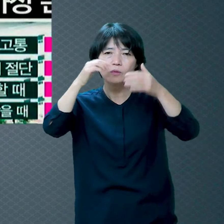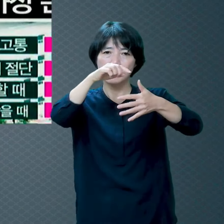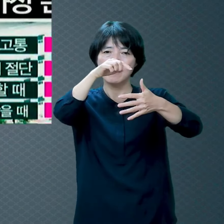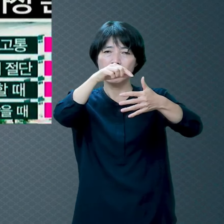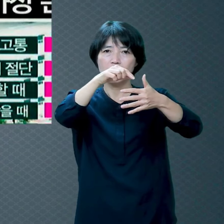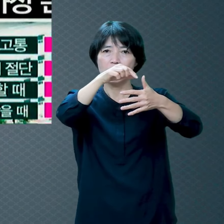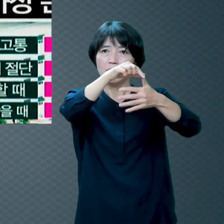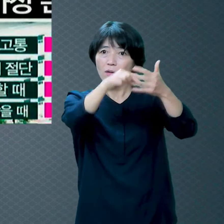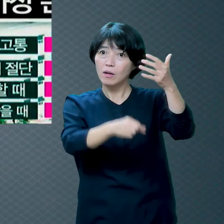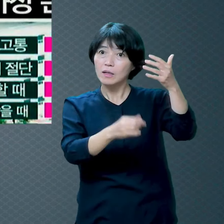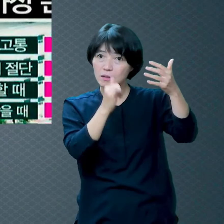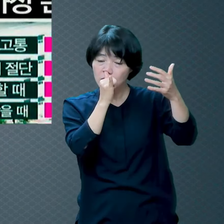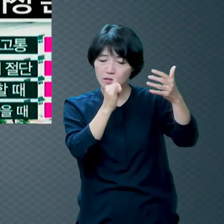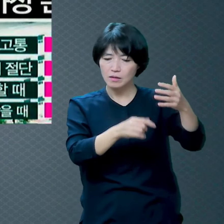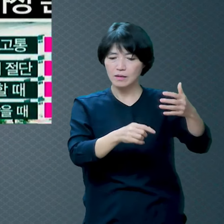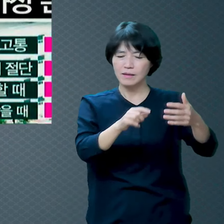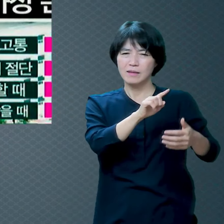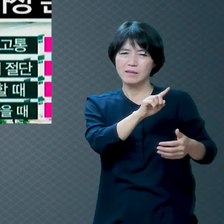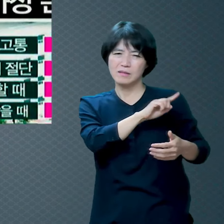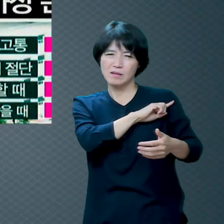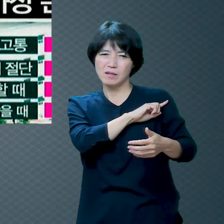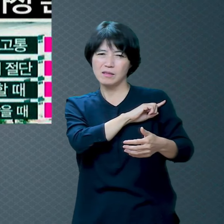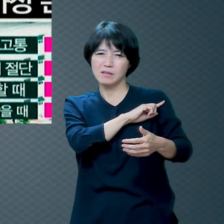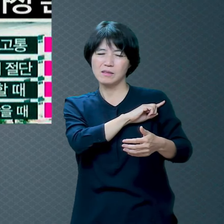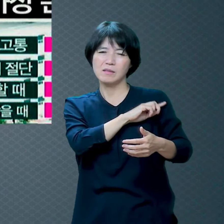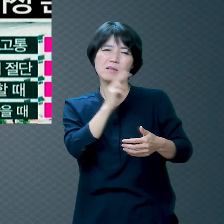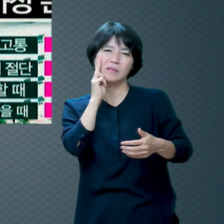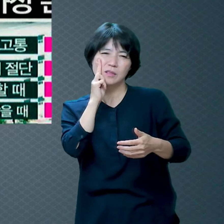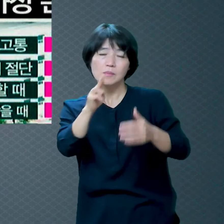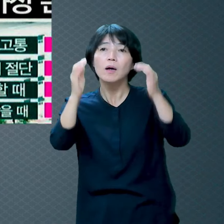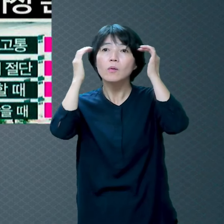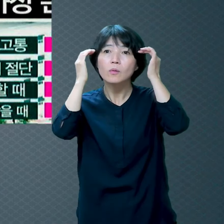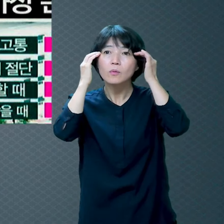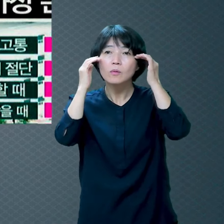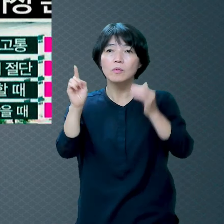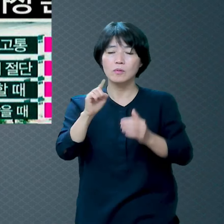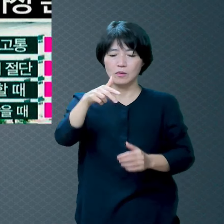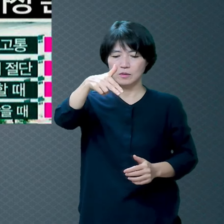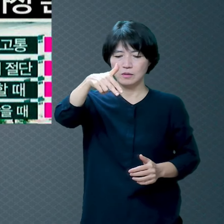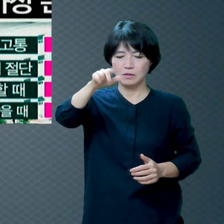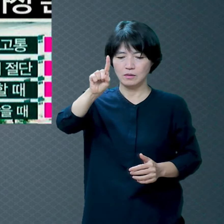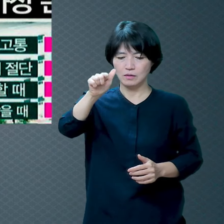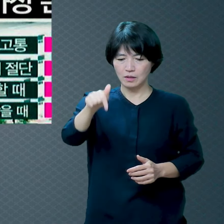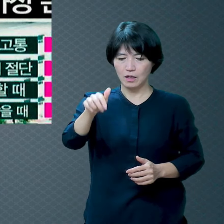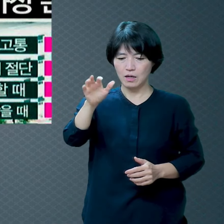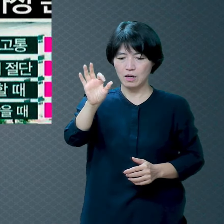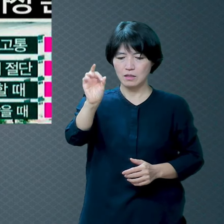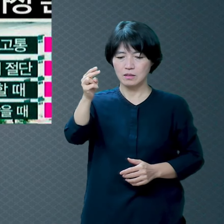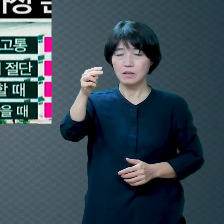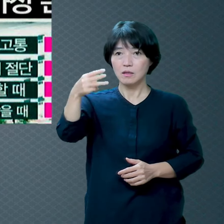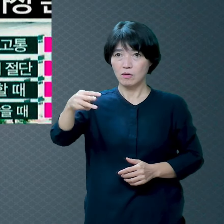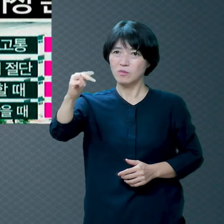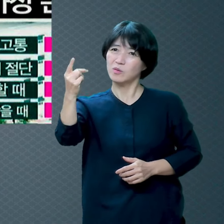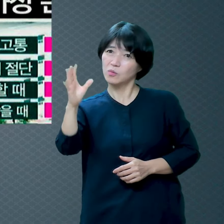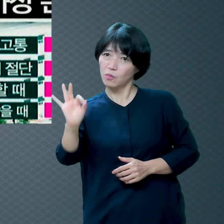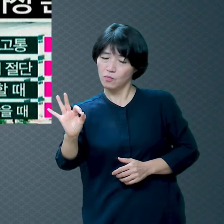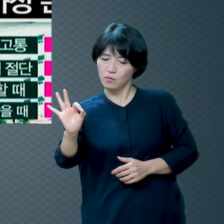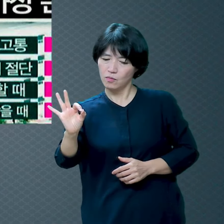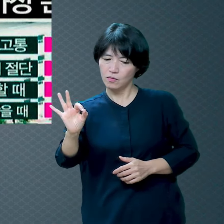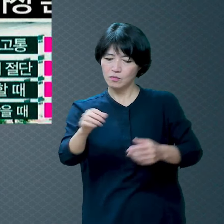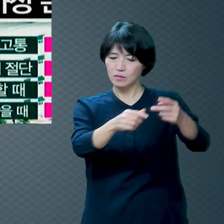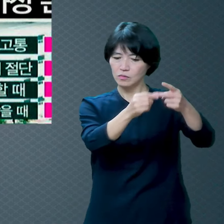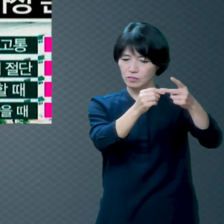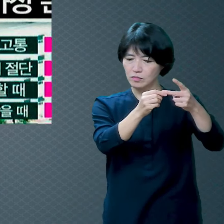자결통이라고 하더라고요 아이를 낳는 고통이 아이를 크다 그래요